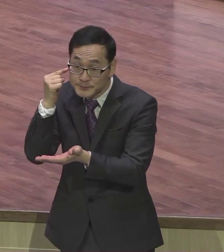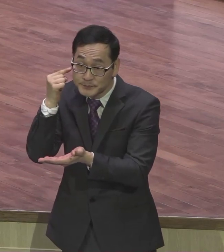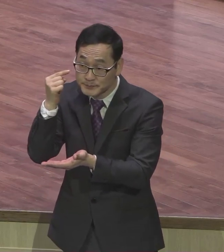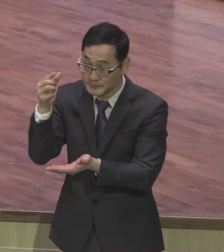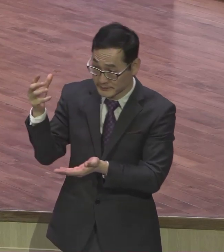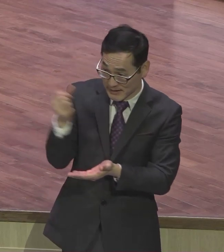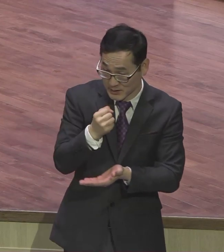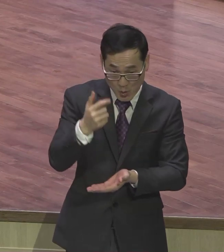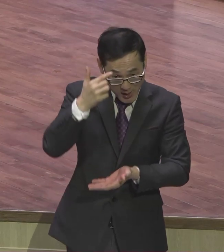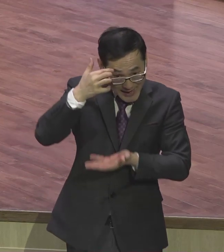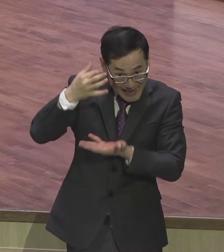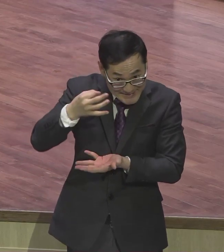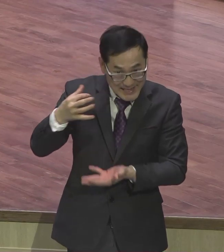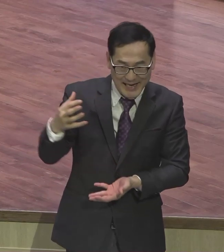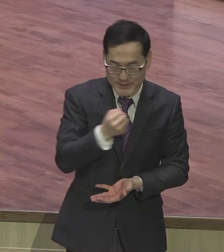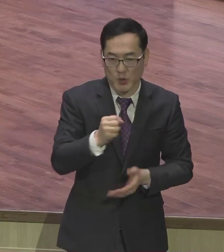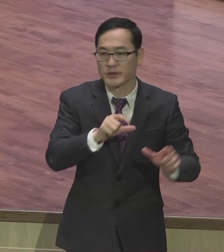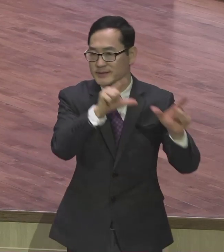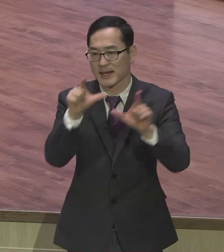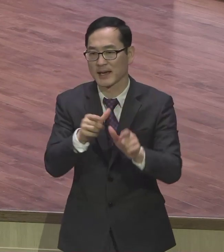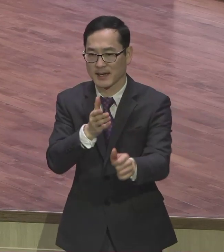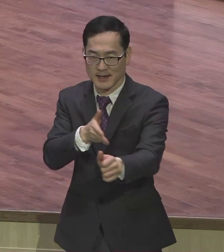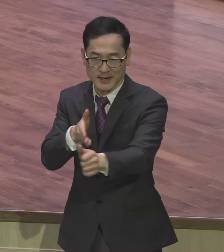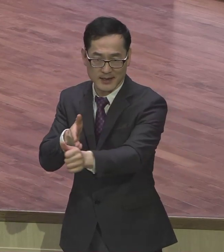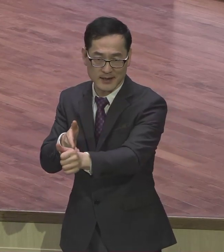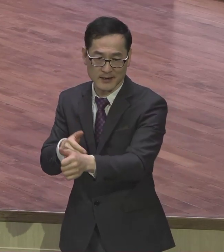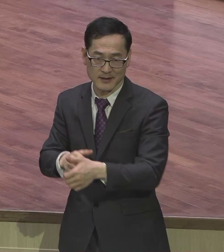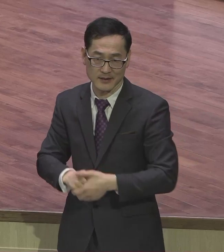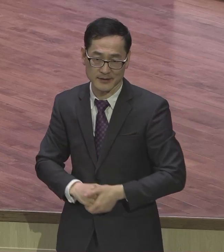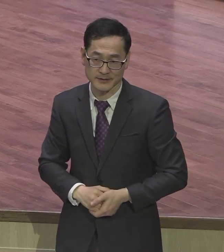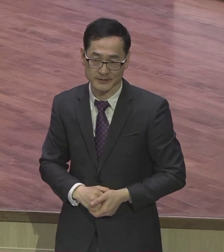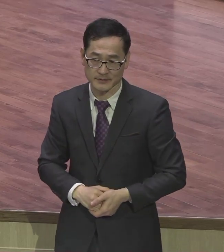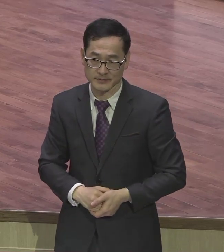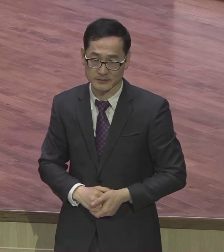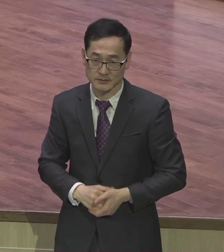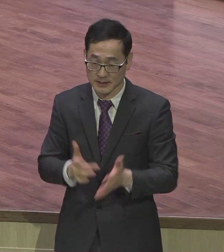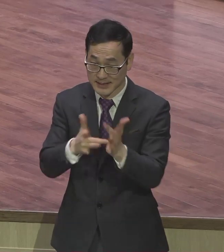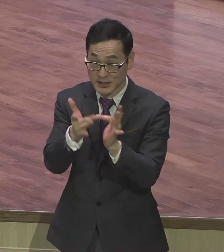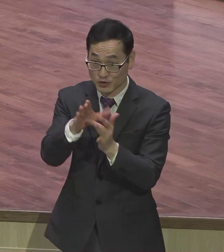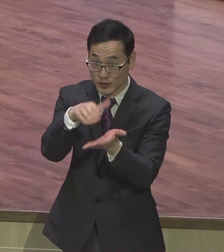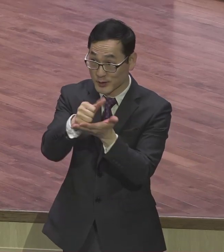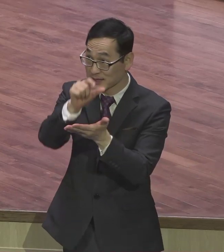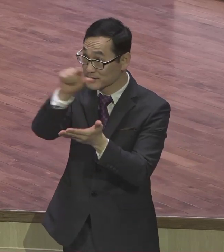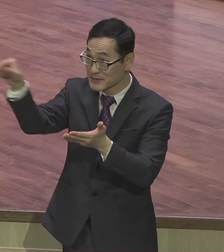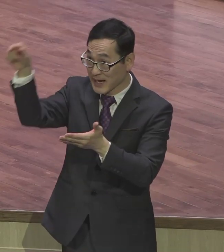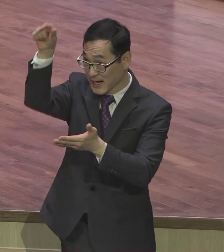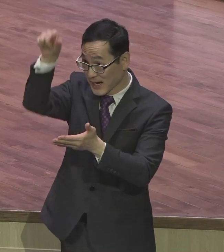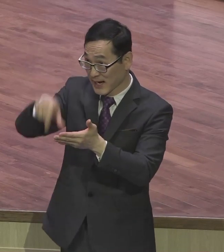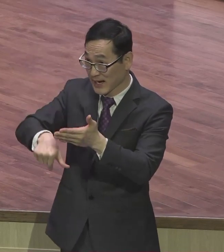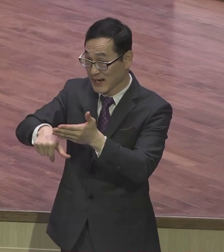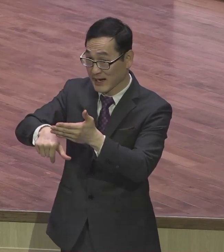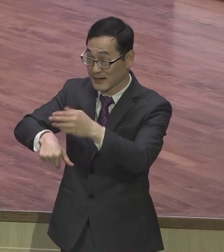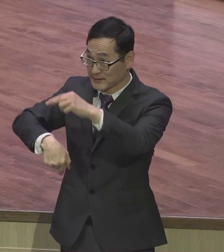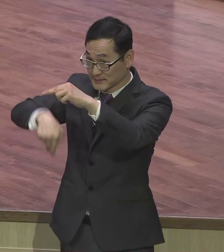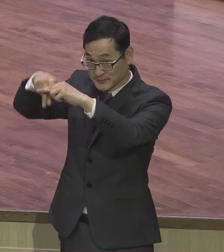복음을 가치있게 하는 삶을 예수의 십자가 대속과 부활의 복음을 우리 삶을 통해서